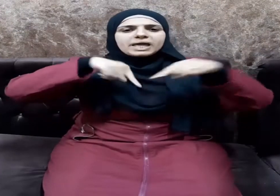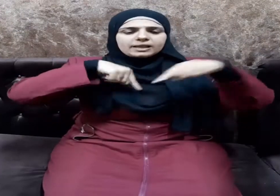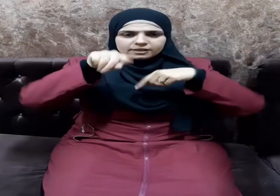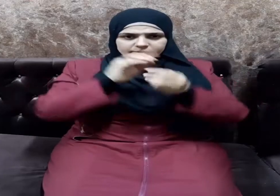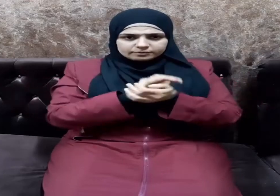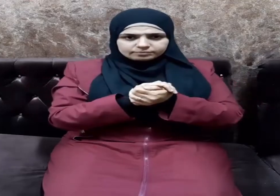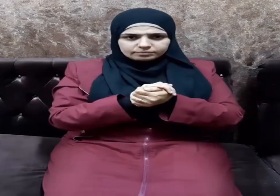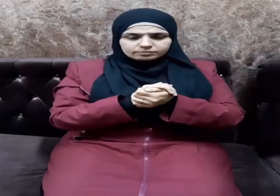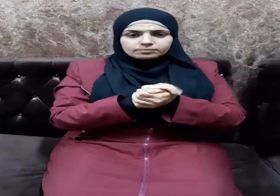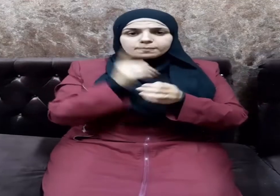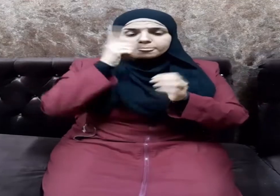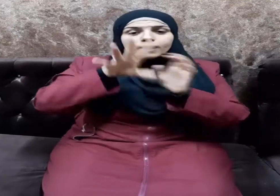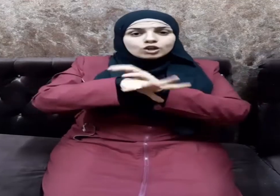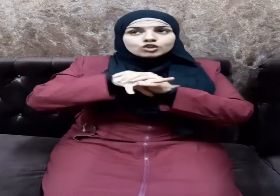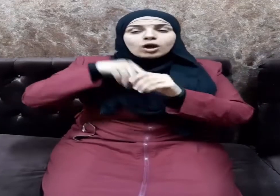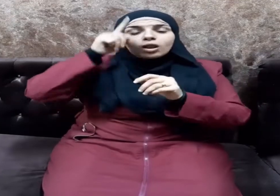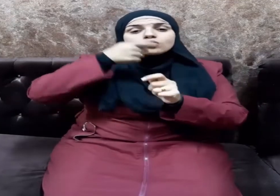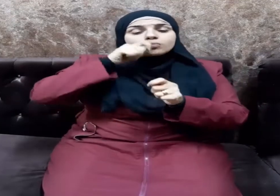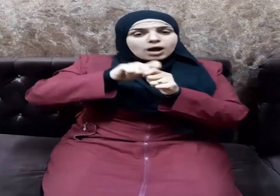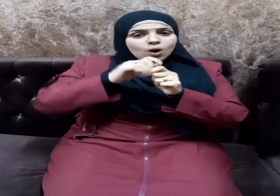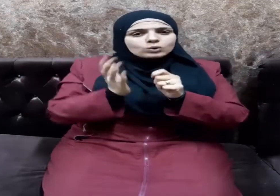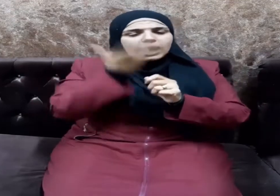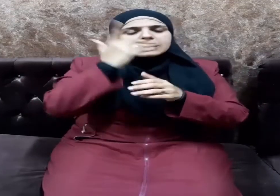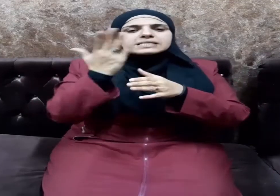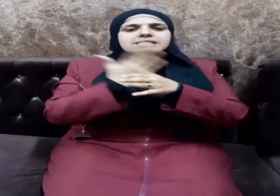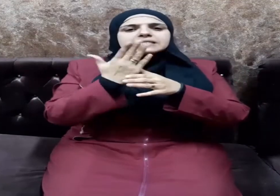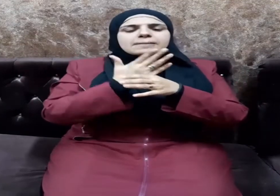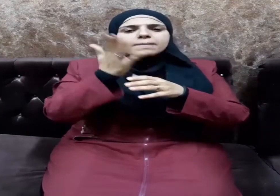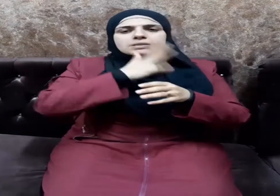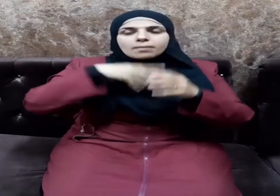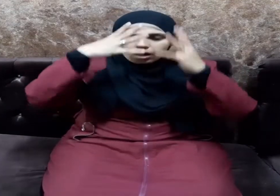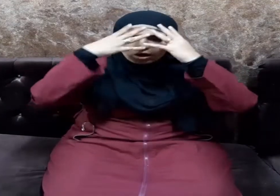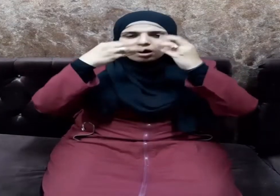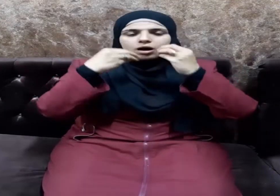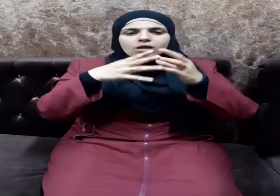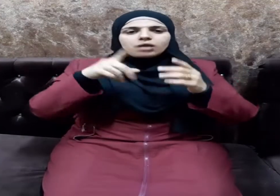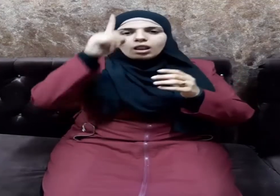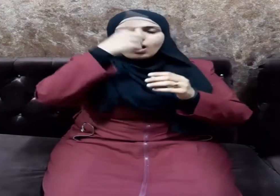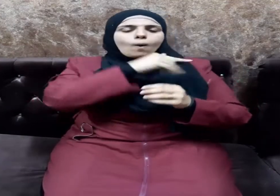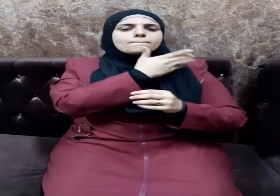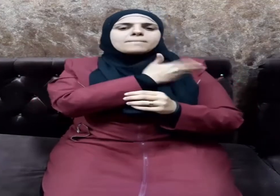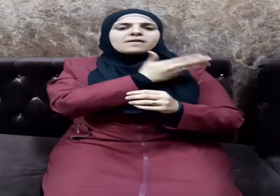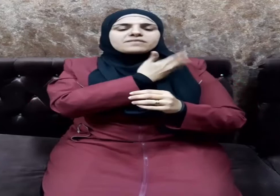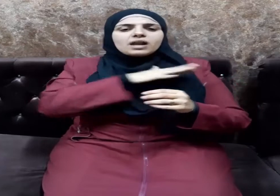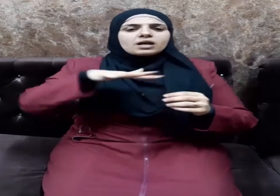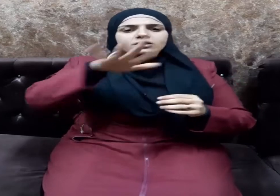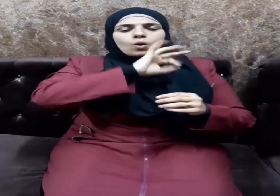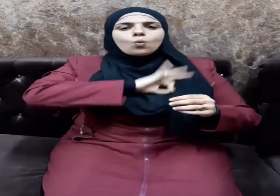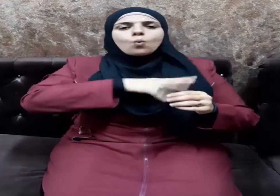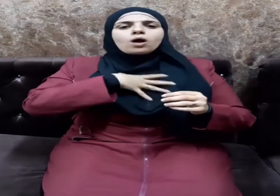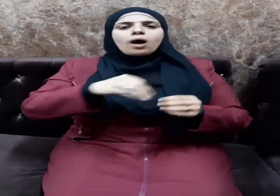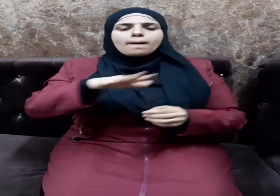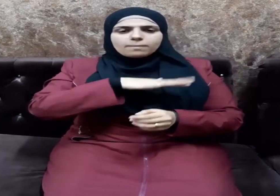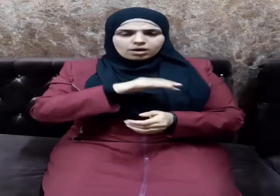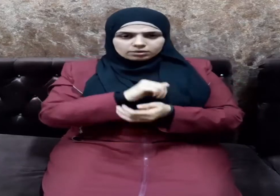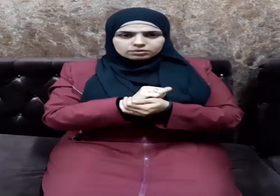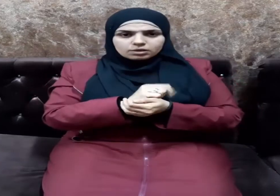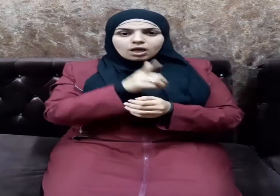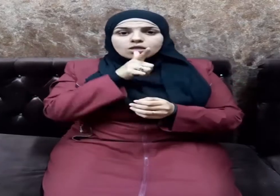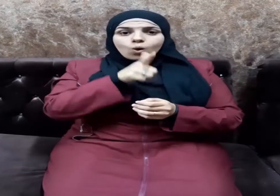وجعلها سبحانه سببا لرضوانه ومغفرته ورحمته حيث